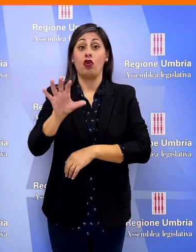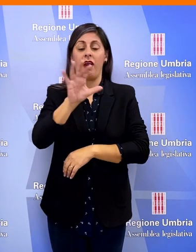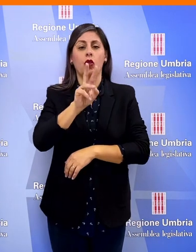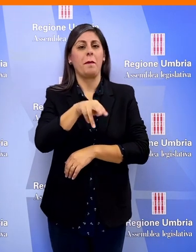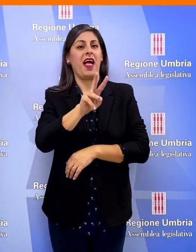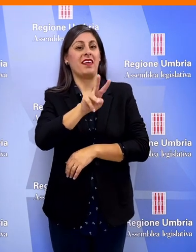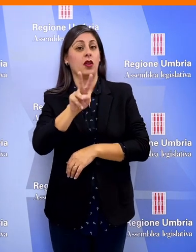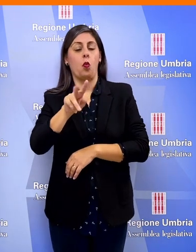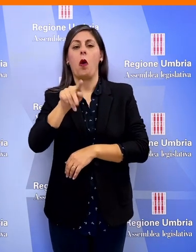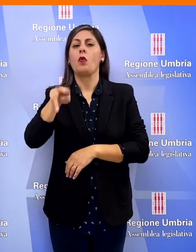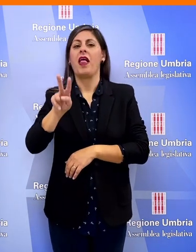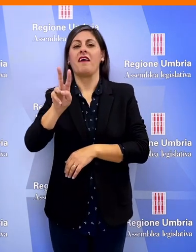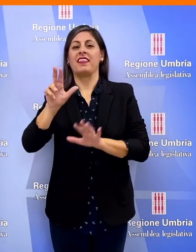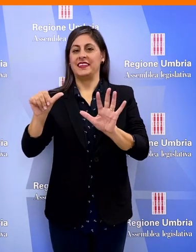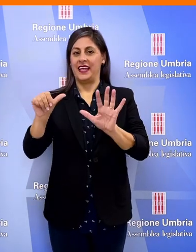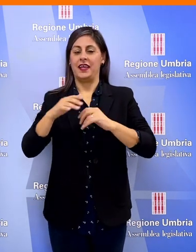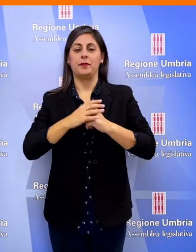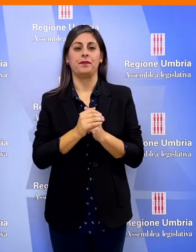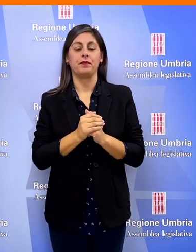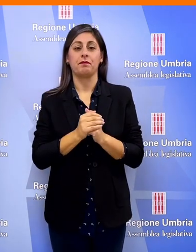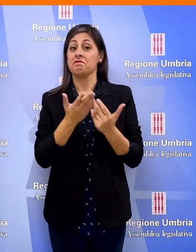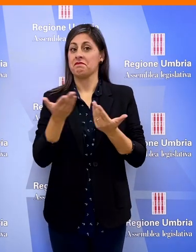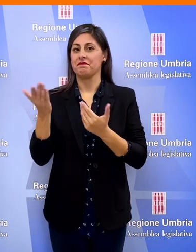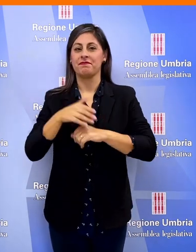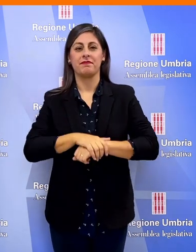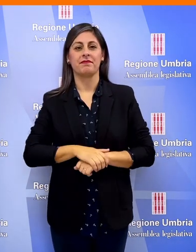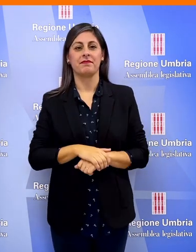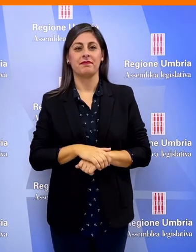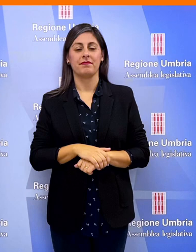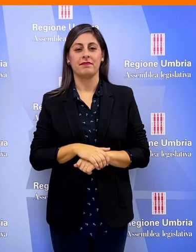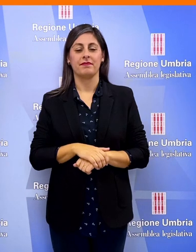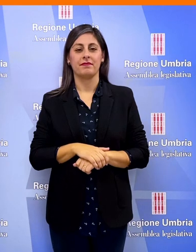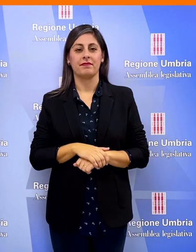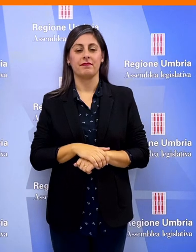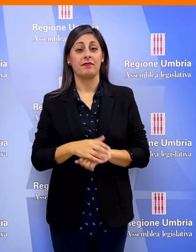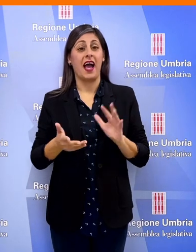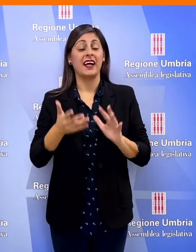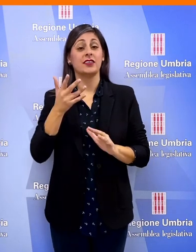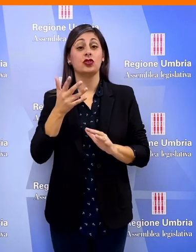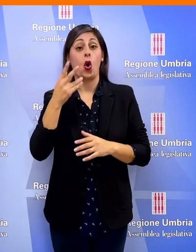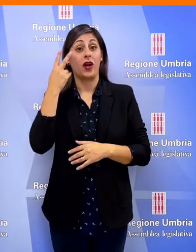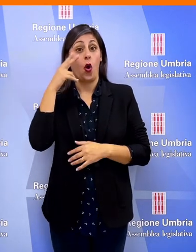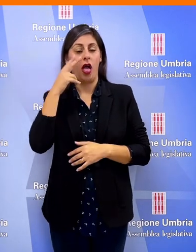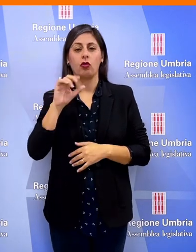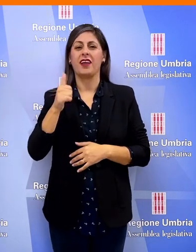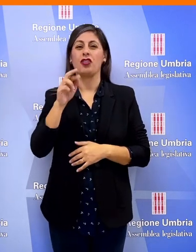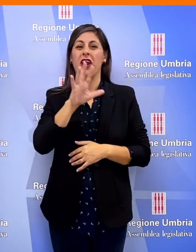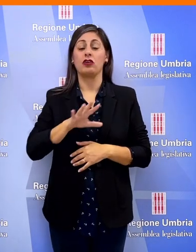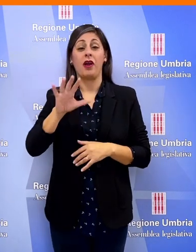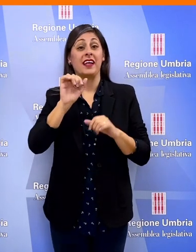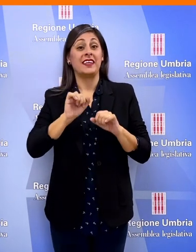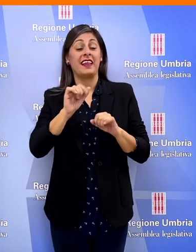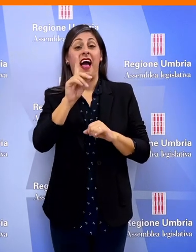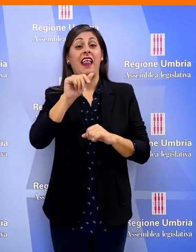sanitario regionale 2022-2026 Il servizio L'assessore Luca Coletto e il